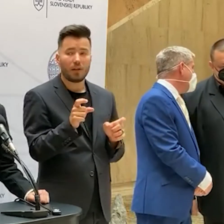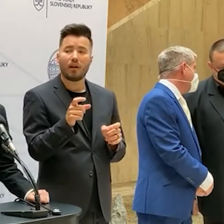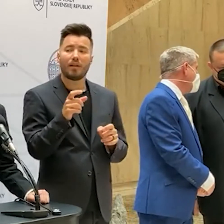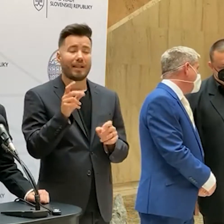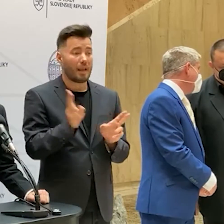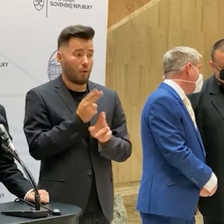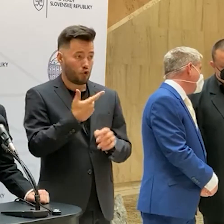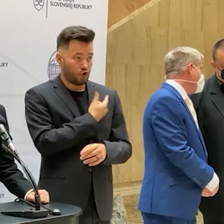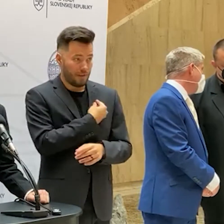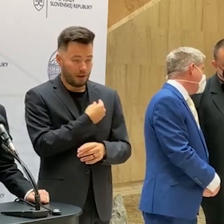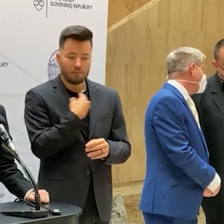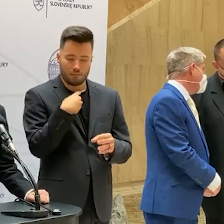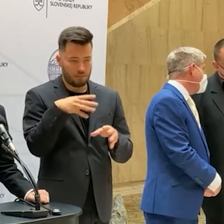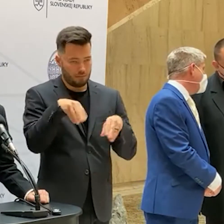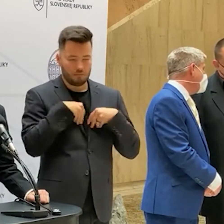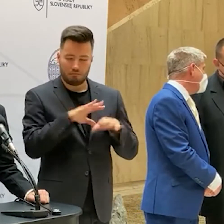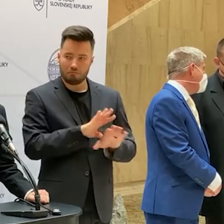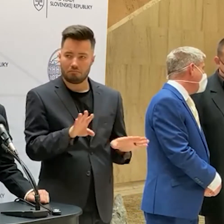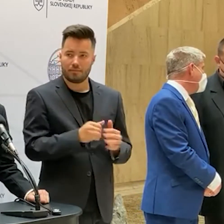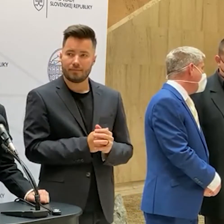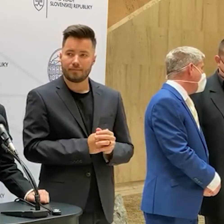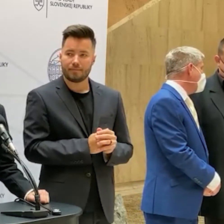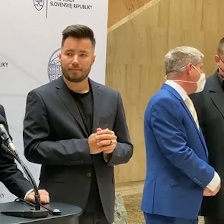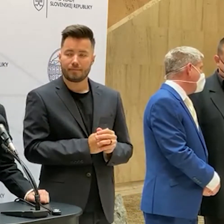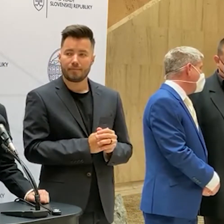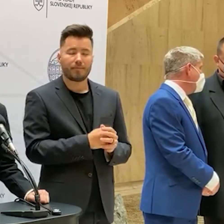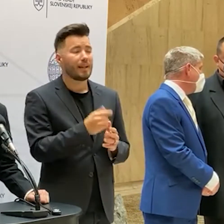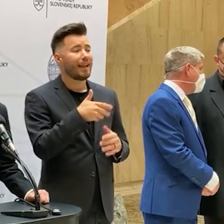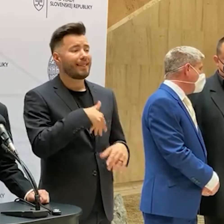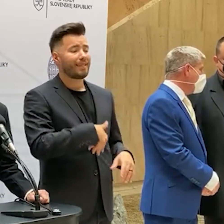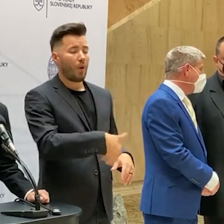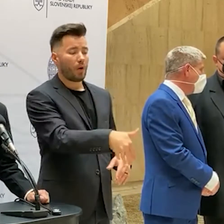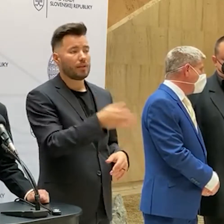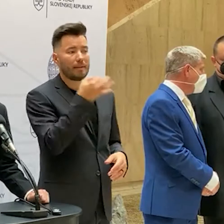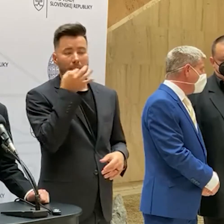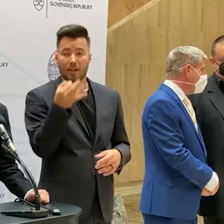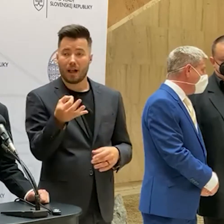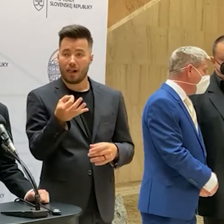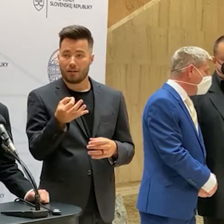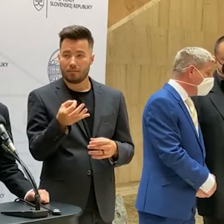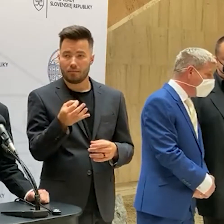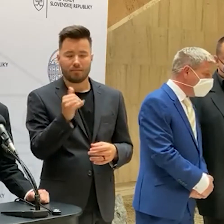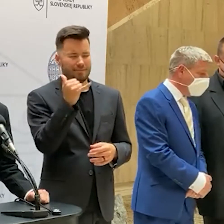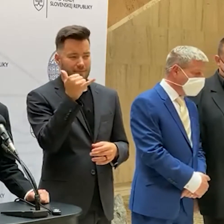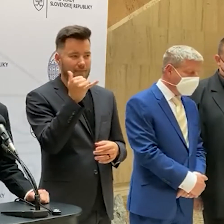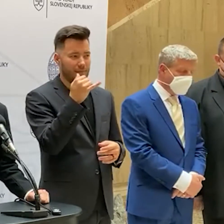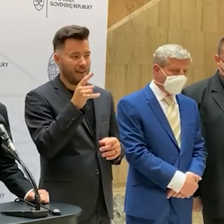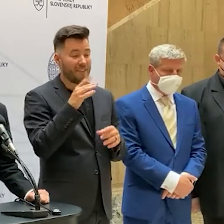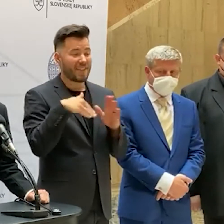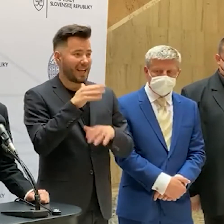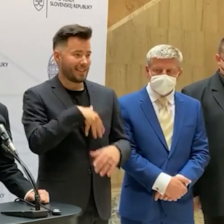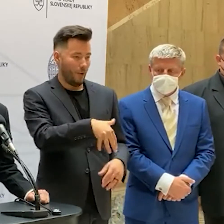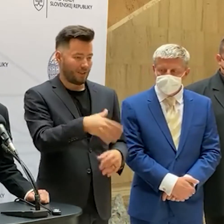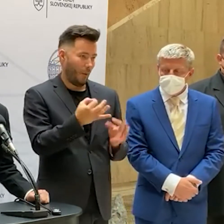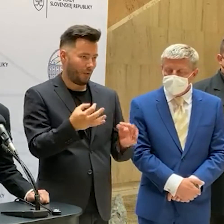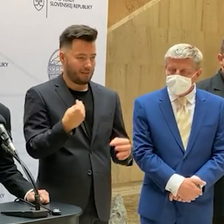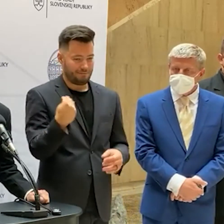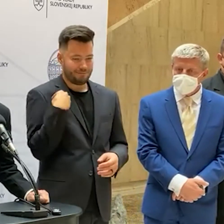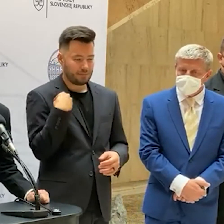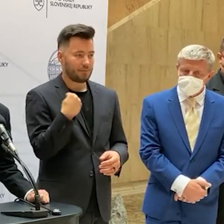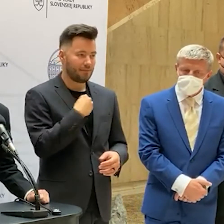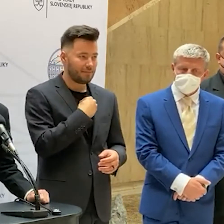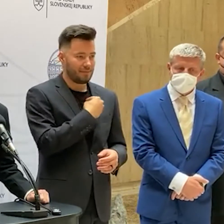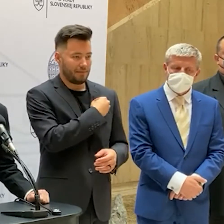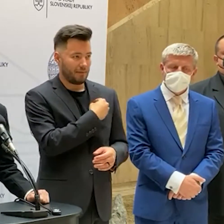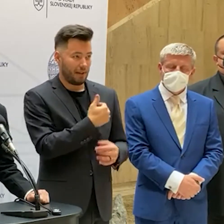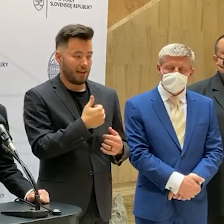osoba zaočkovala, tak to budeme brať v úvahu. Pýtali sa aj tie tehotné, čo im môžeme povedať? rátajú sa? Áno, viacere sa pýtali aj mňa. Pokiaľ ja